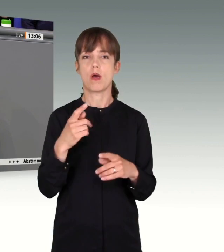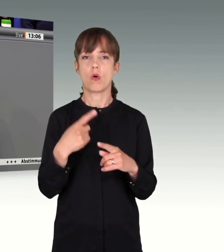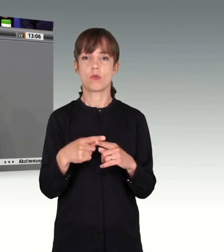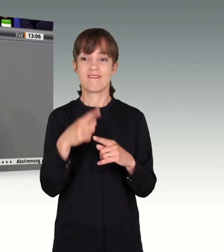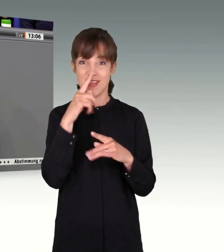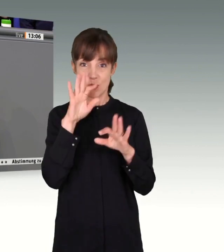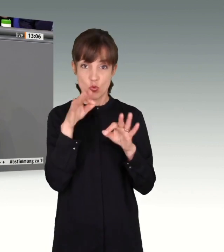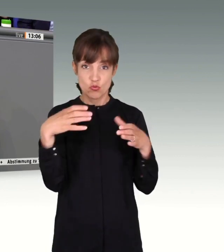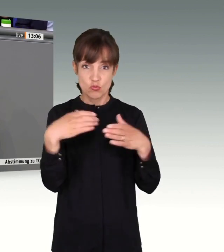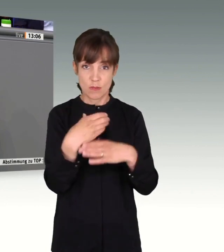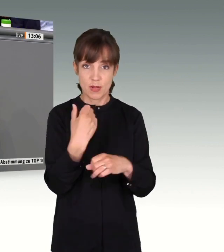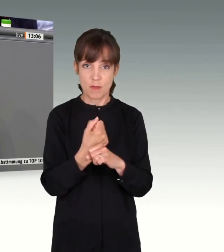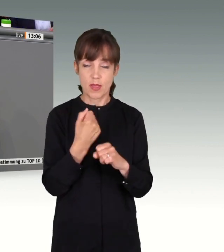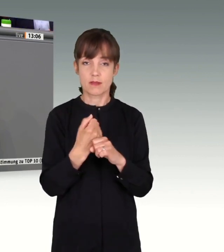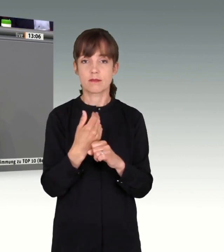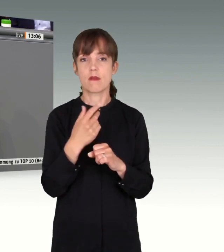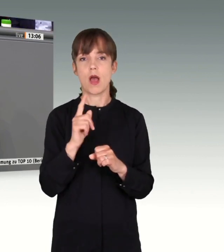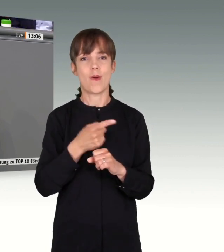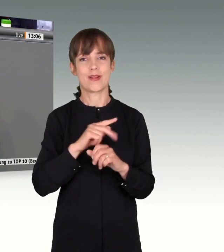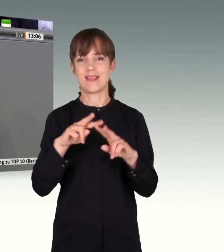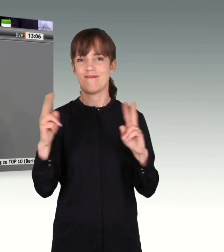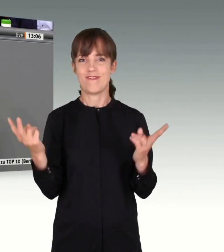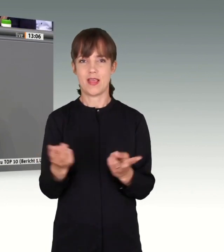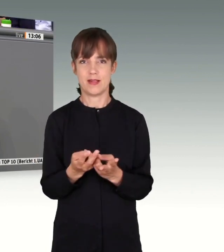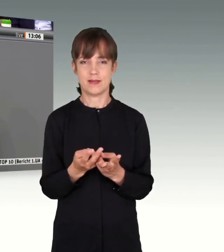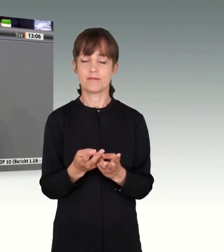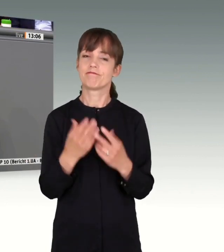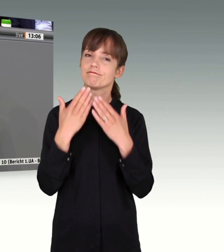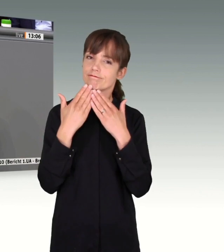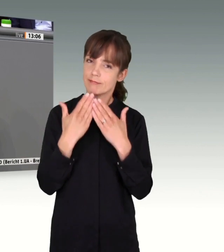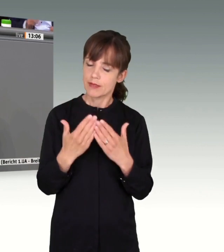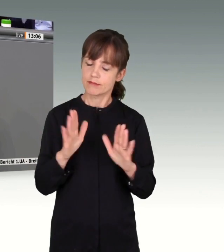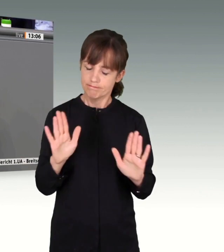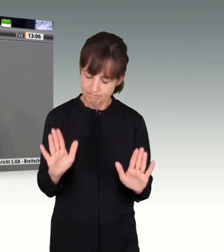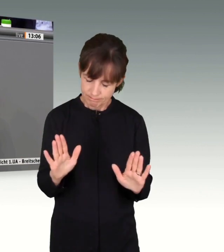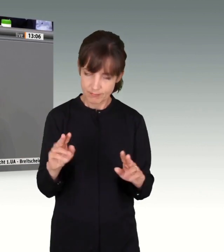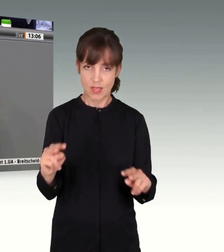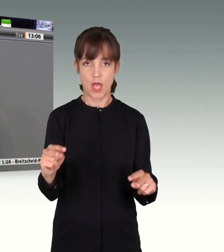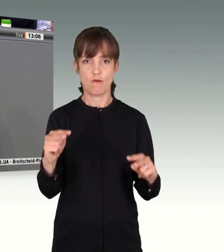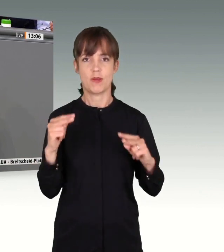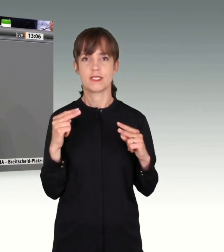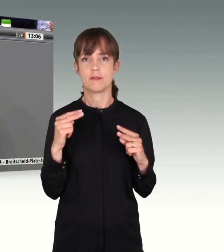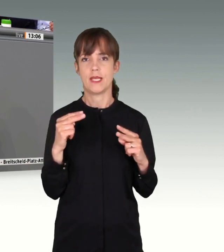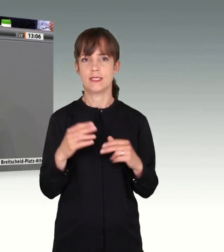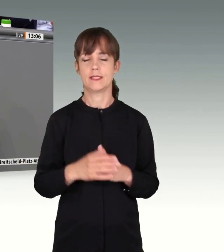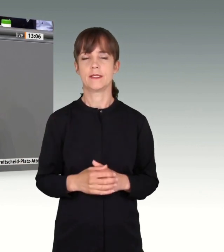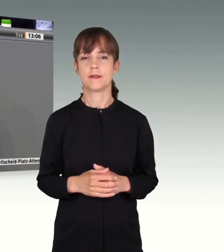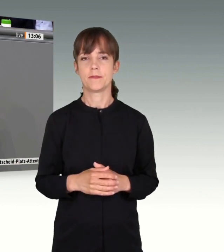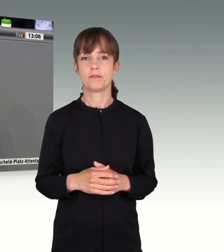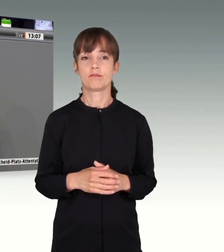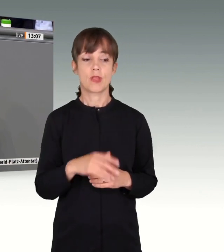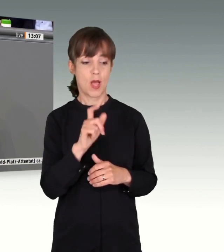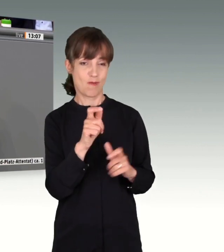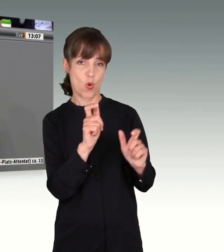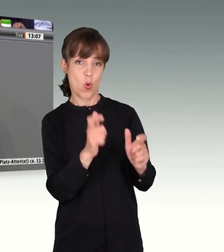Zusammenarbeit auch nicht in der Welt. Ich danke in aller Demut für Ihre Aufmerksamkeit, den Opfern und